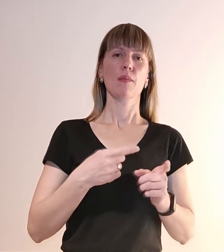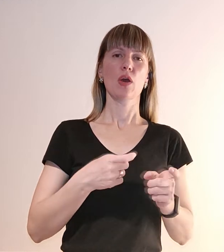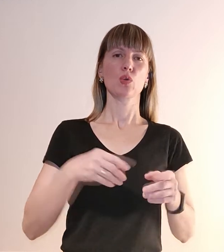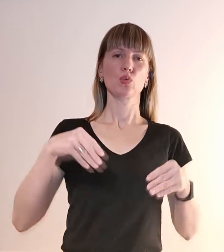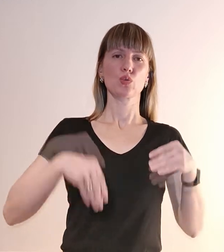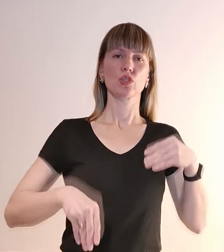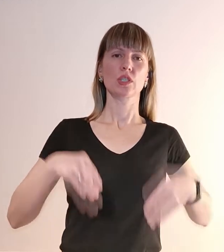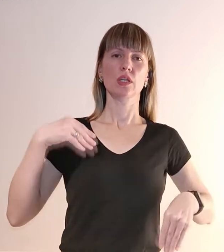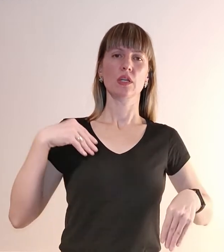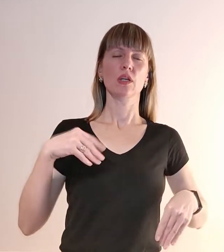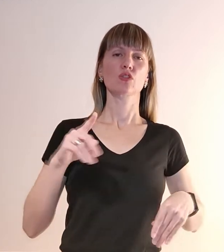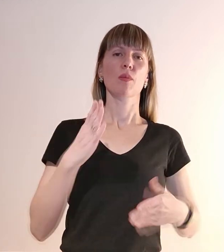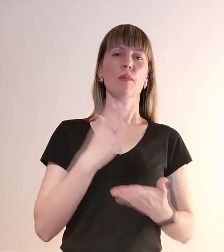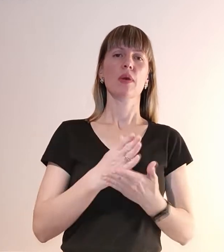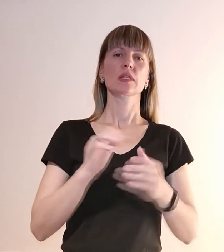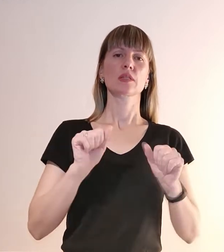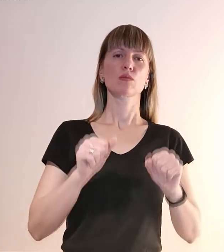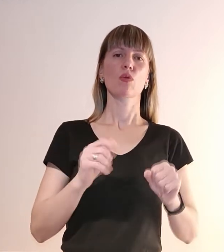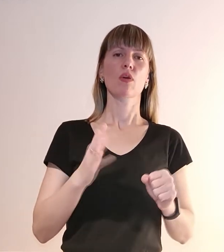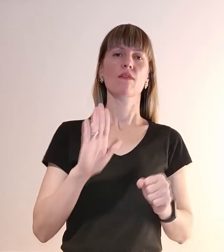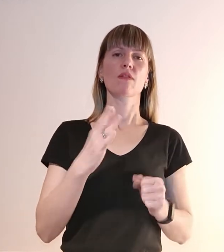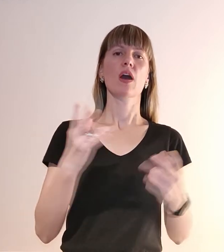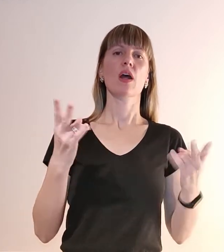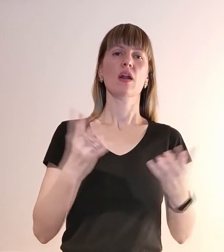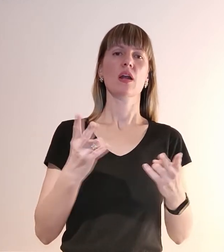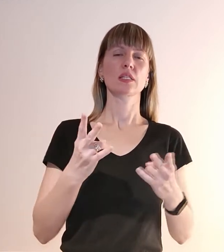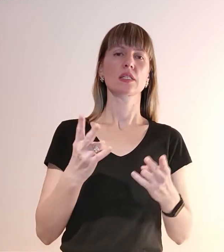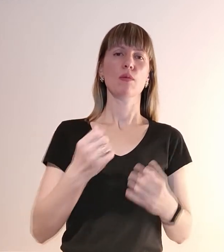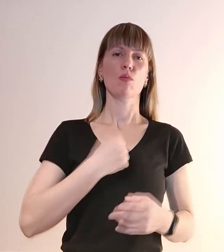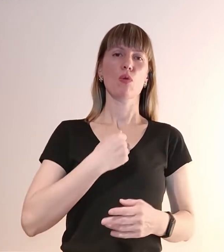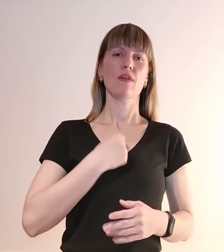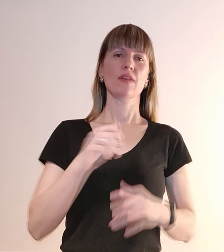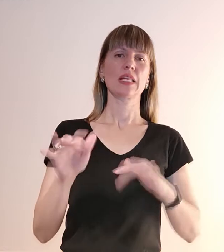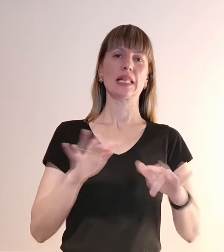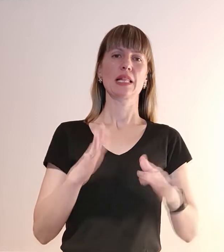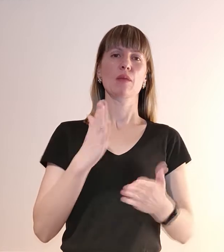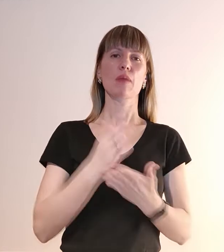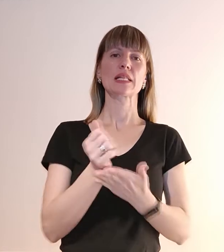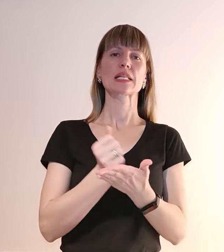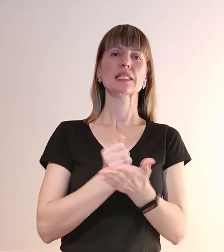змогу в разі бойових дій, мати запас на троні,